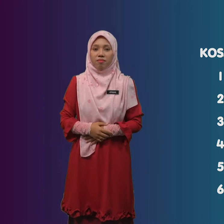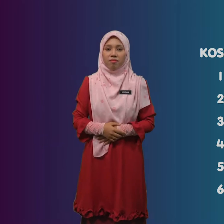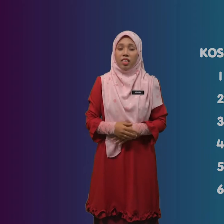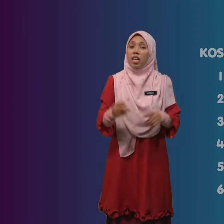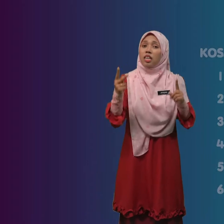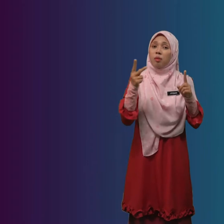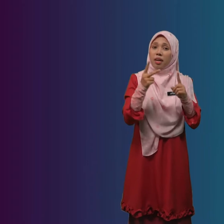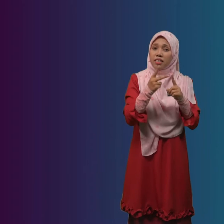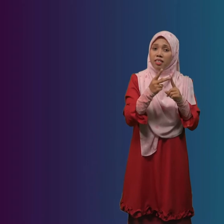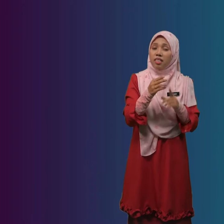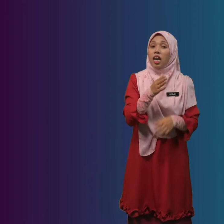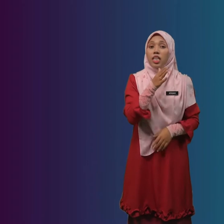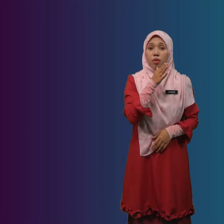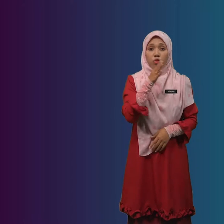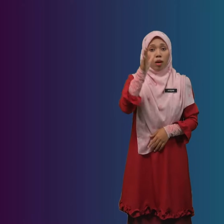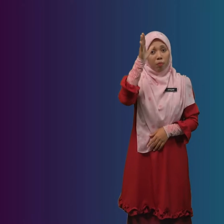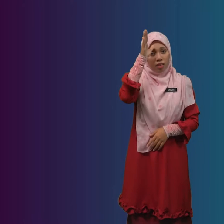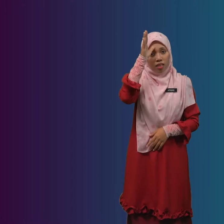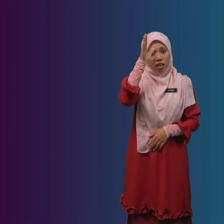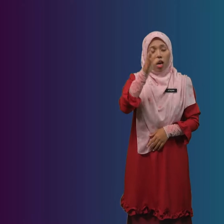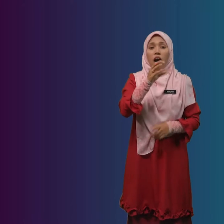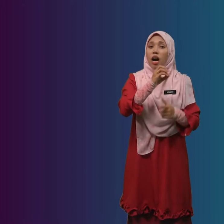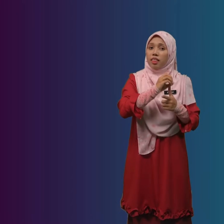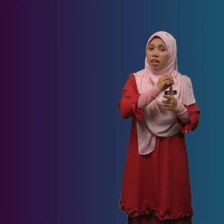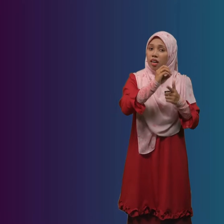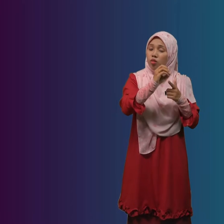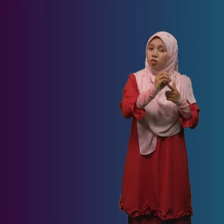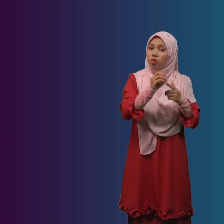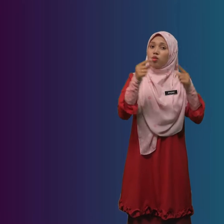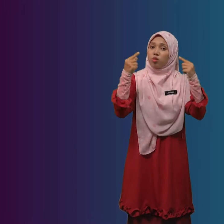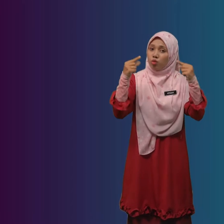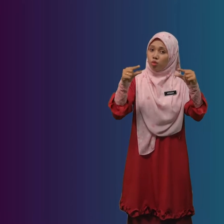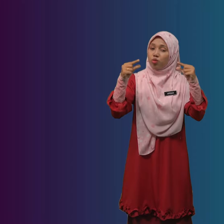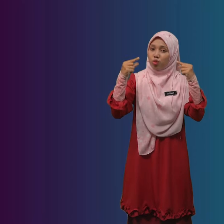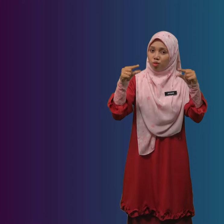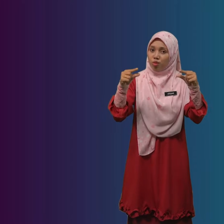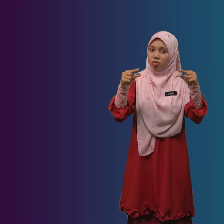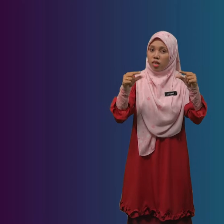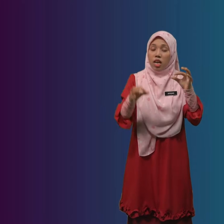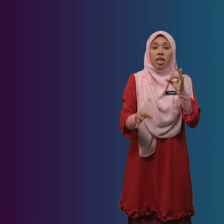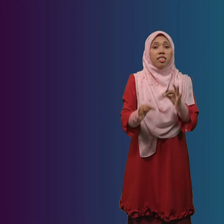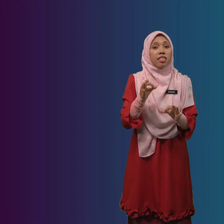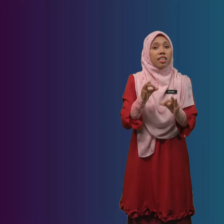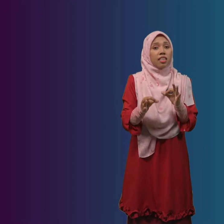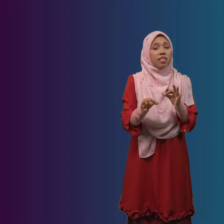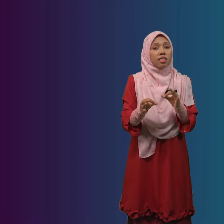Kepada Ibu Bapa Atau Guru-guru Sekiranya